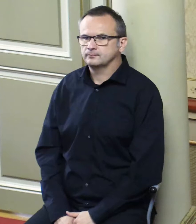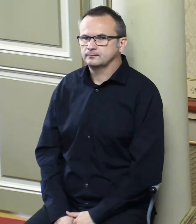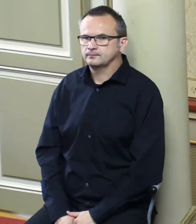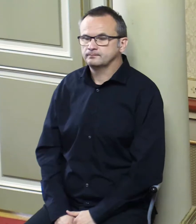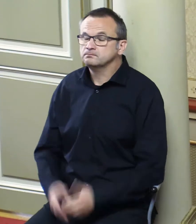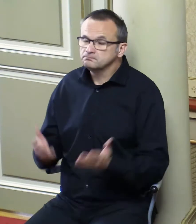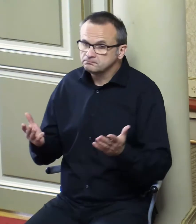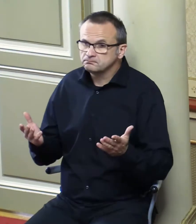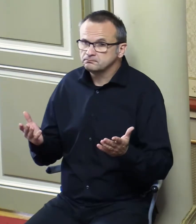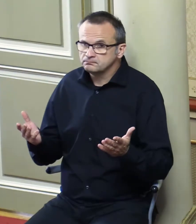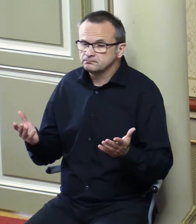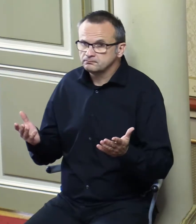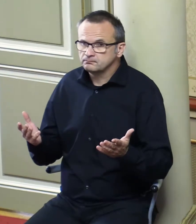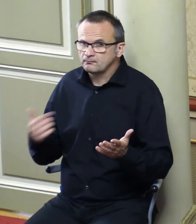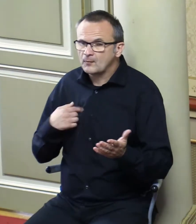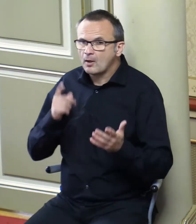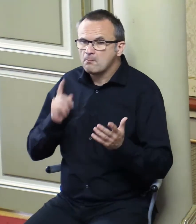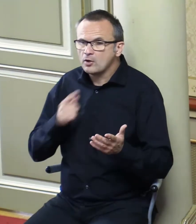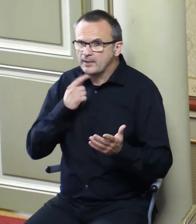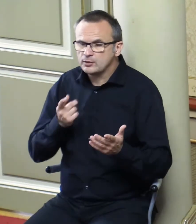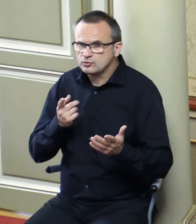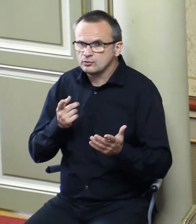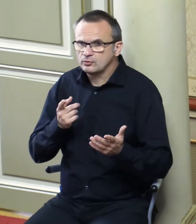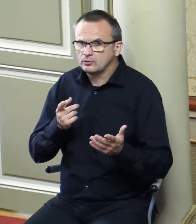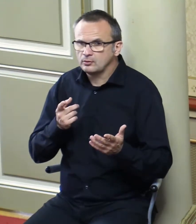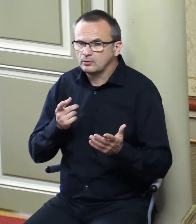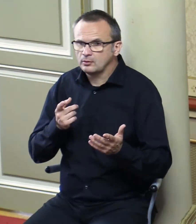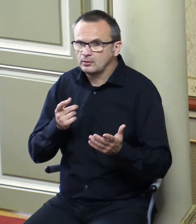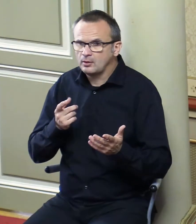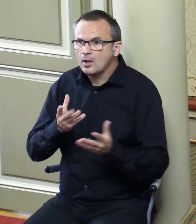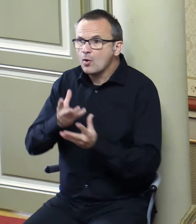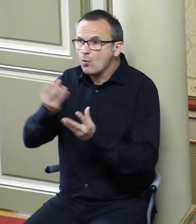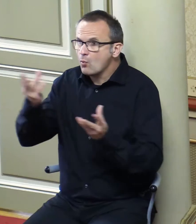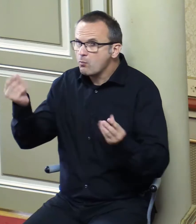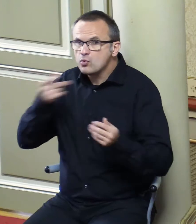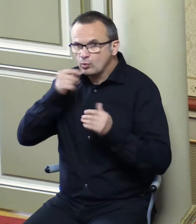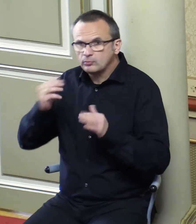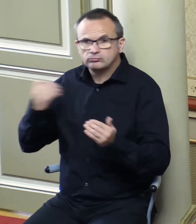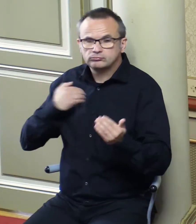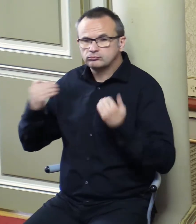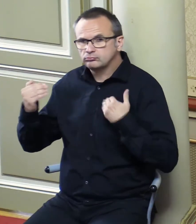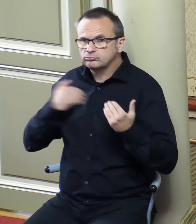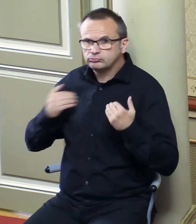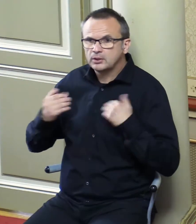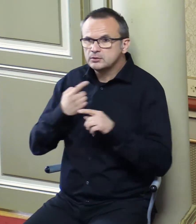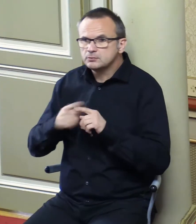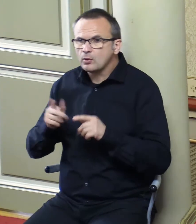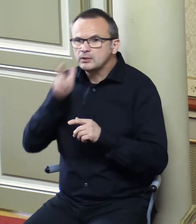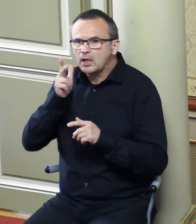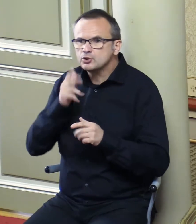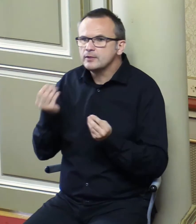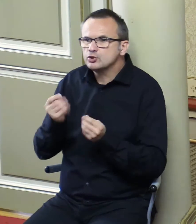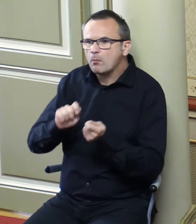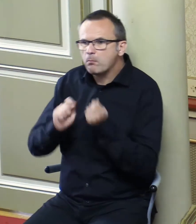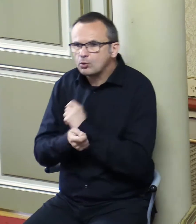Moram priznati da mi se dosta građana obraća za različite dijelove grada koji su